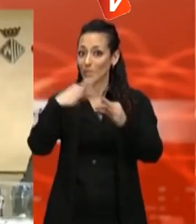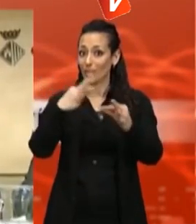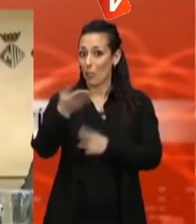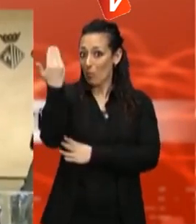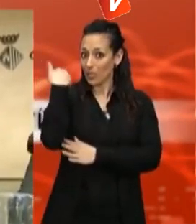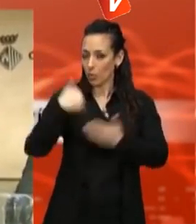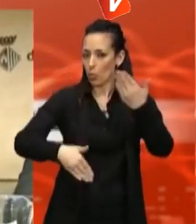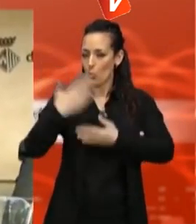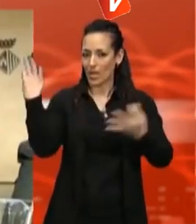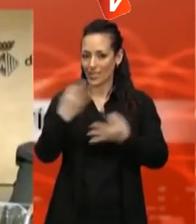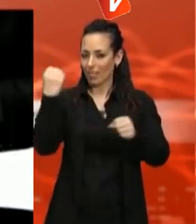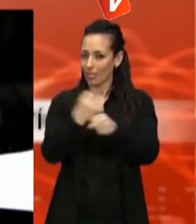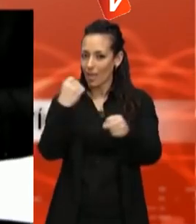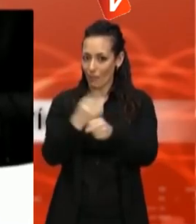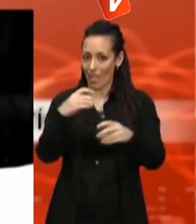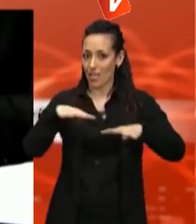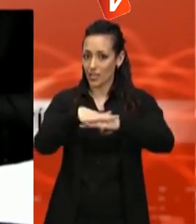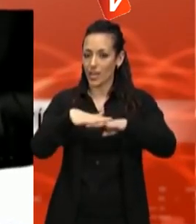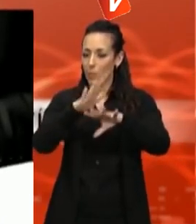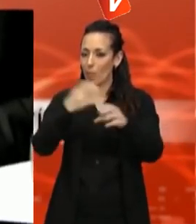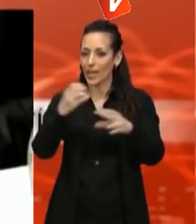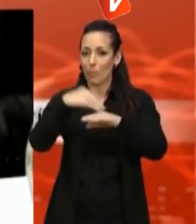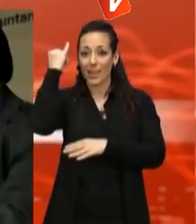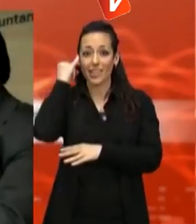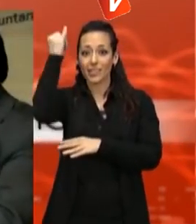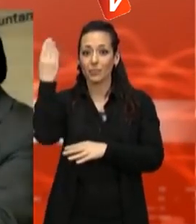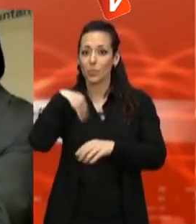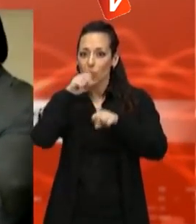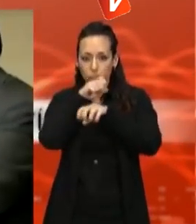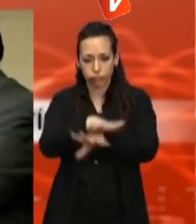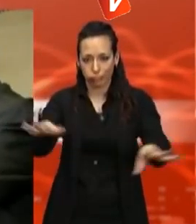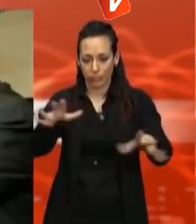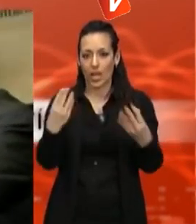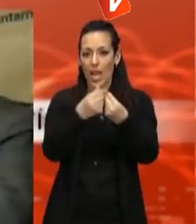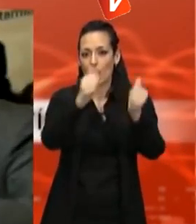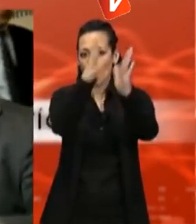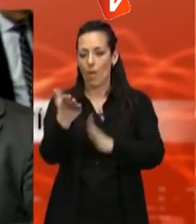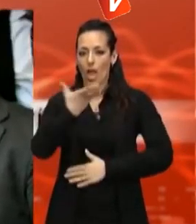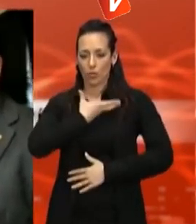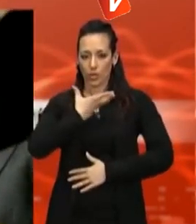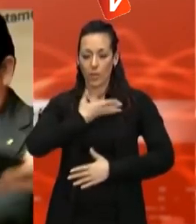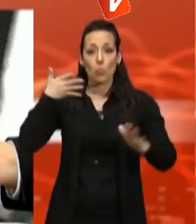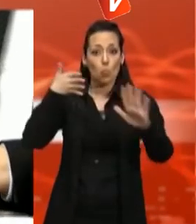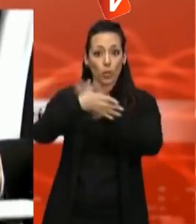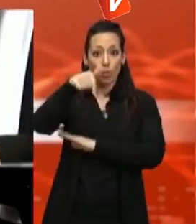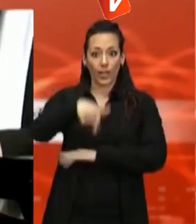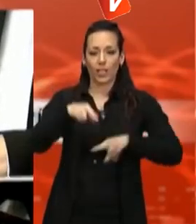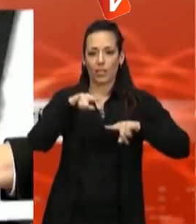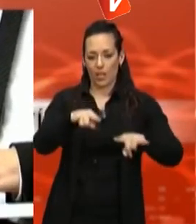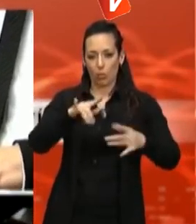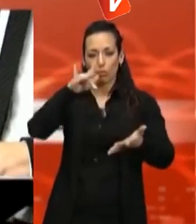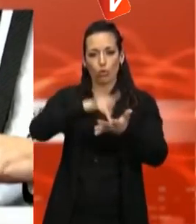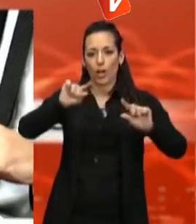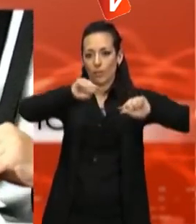el treball en xarxa amb els ajuntaments per difondre la iniciativa. És en aquest context que les tres parts han signat aquest dilluns el conveni que inclou la ciutat en el